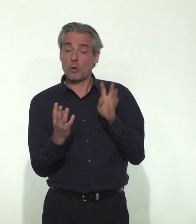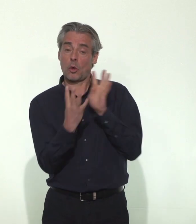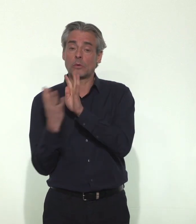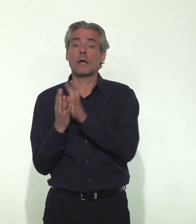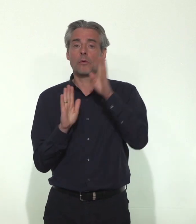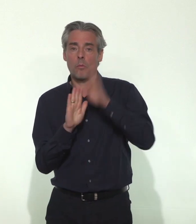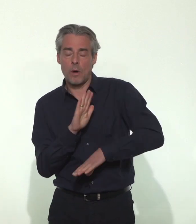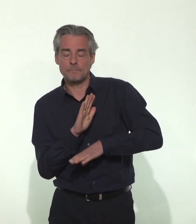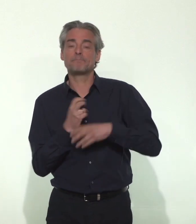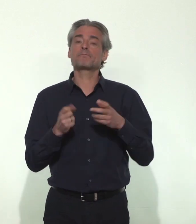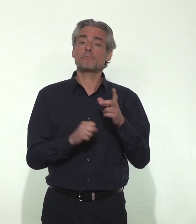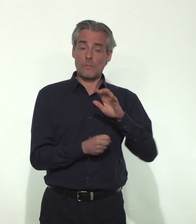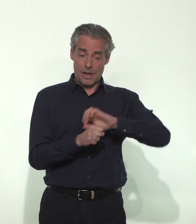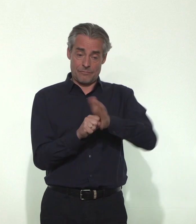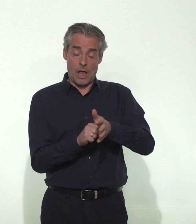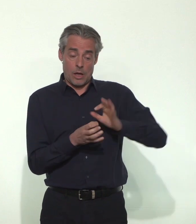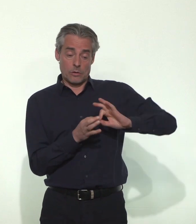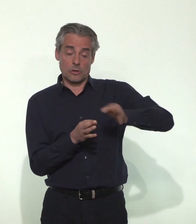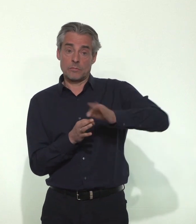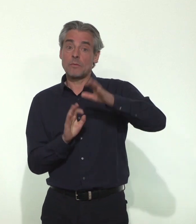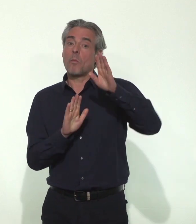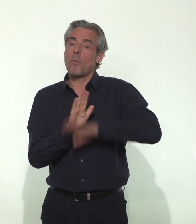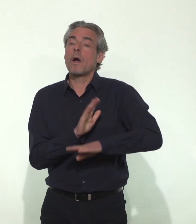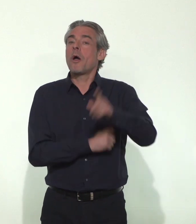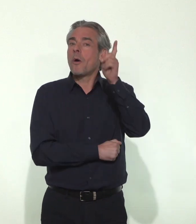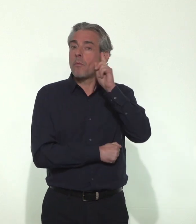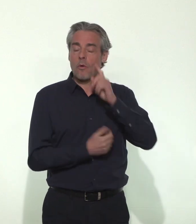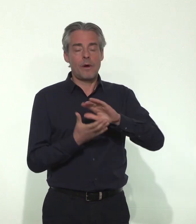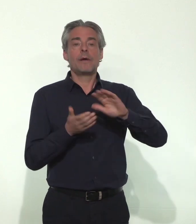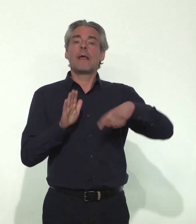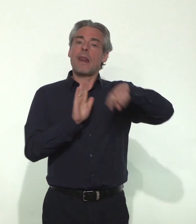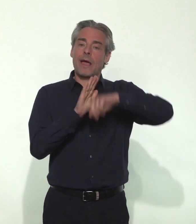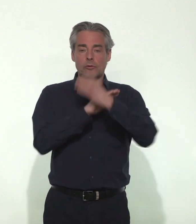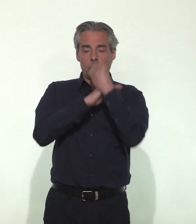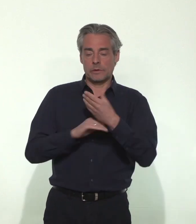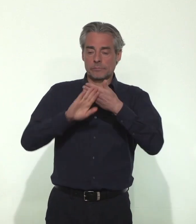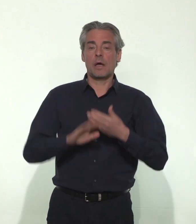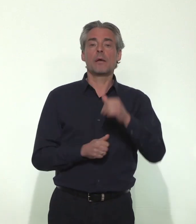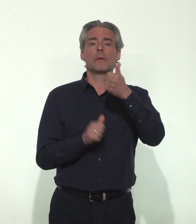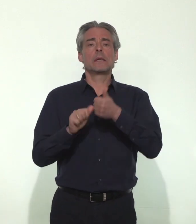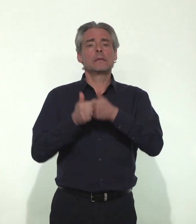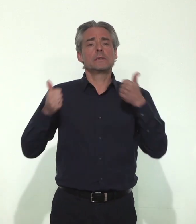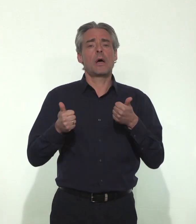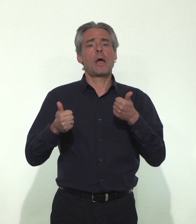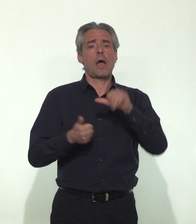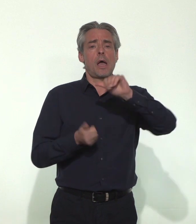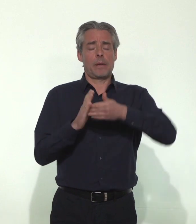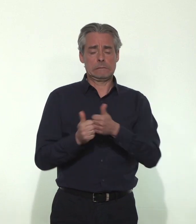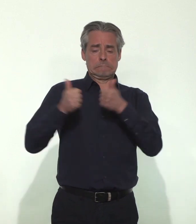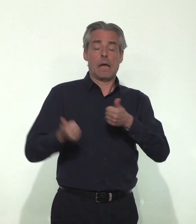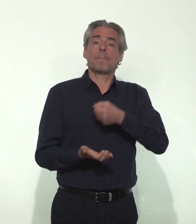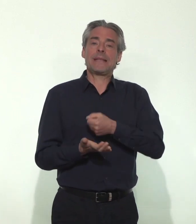les personnes, si le virus s donc moins transmis grâce aux gestes barrières et à la distance minimale d'un mètre entre nous,